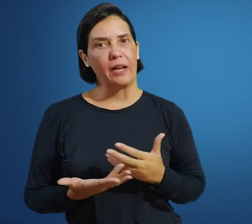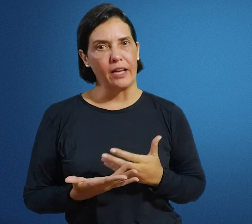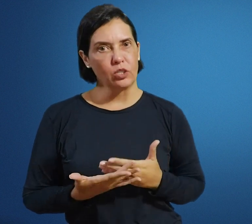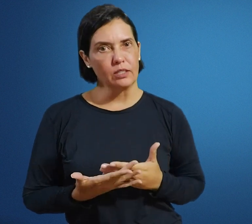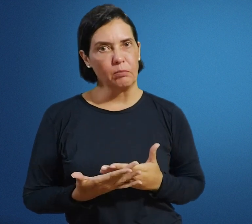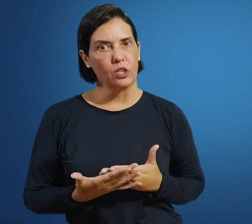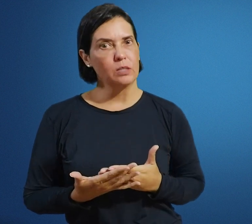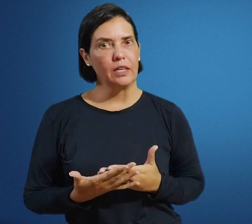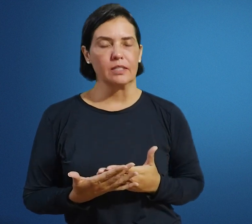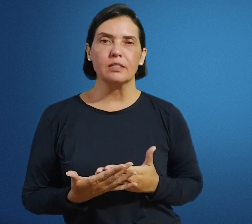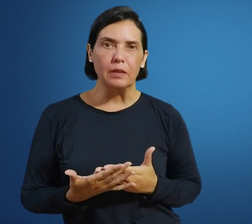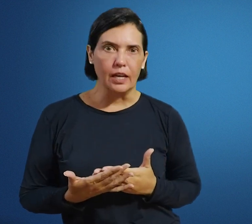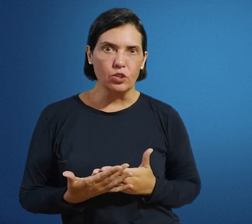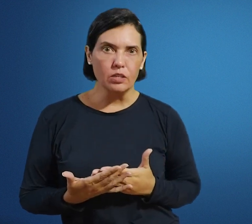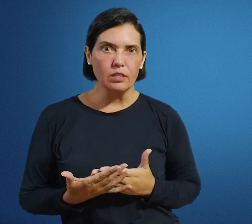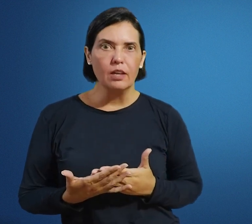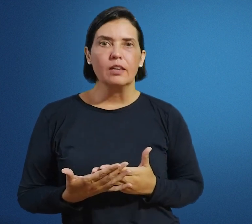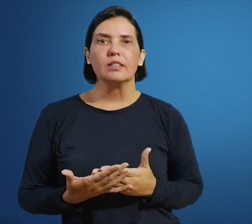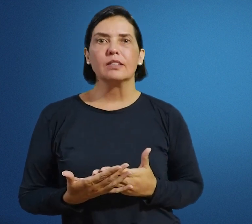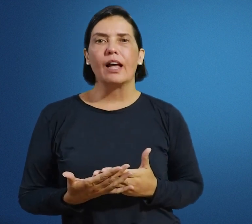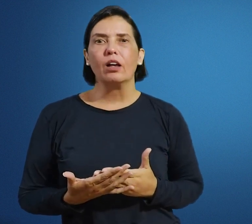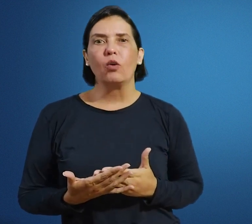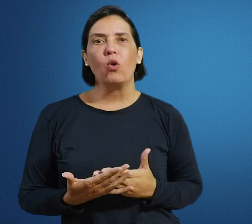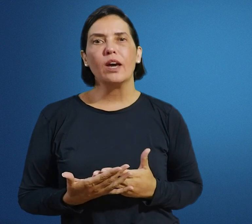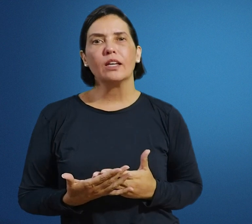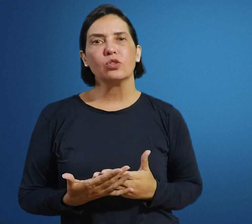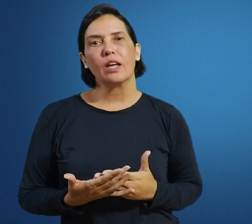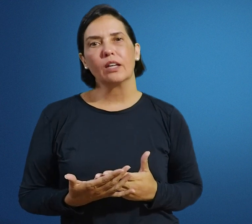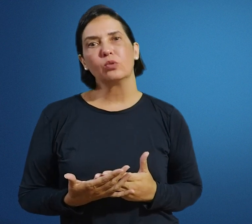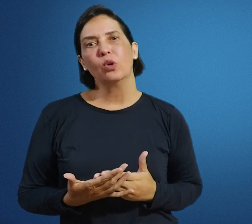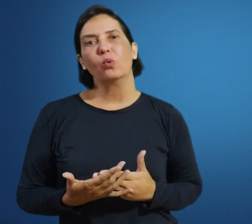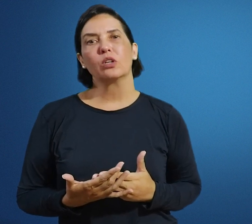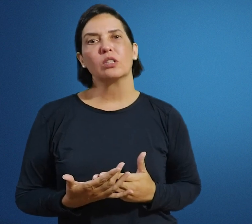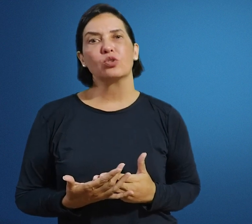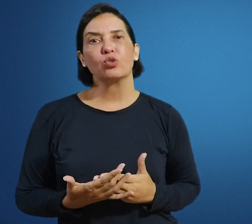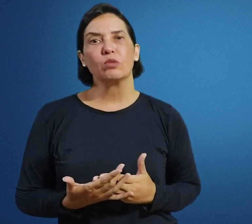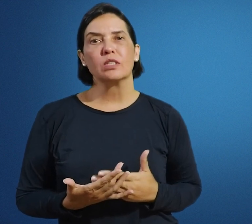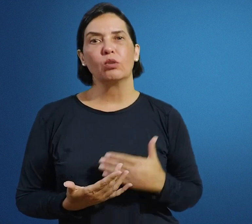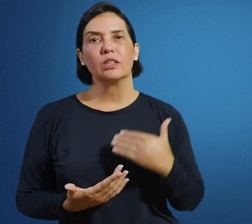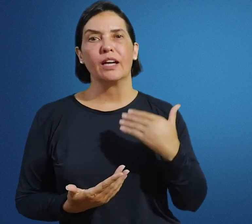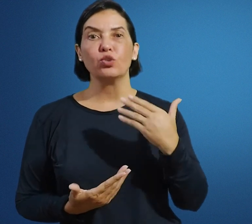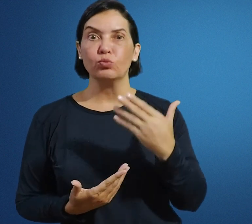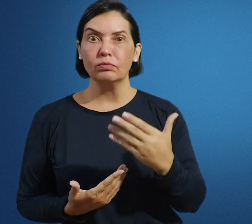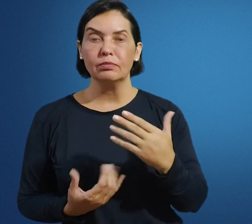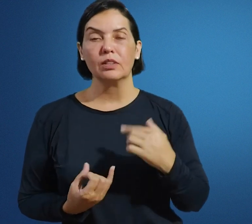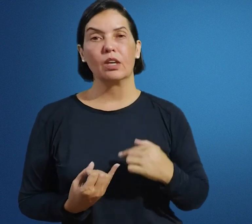de experiências práticas, que está correlacionado o que nós discutimos na unidade 1, que